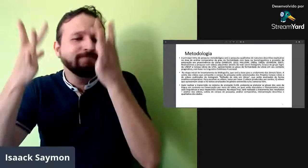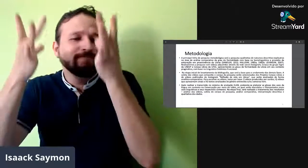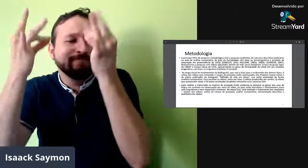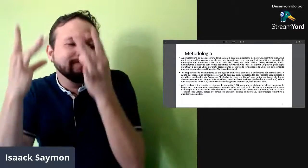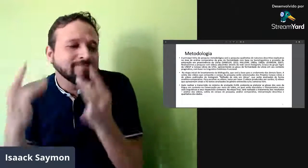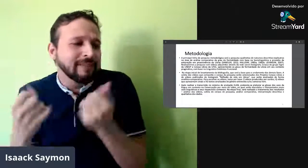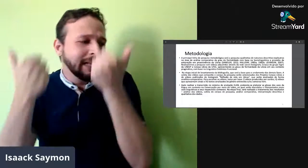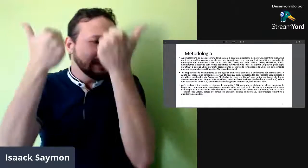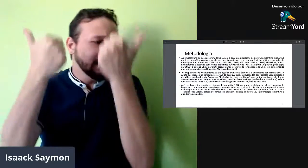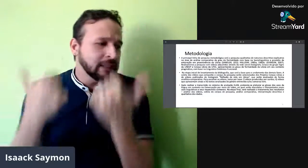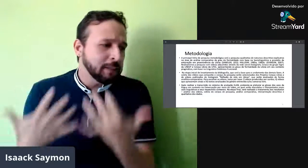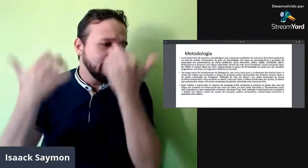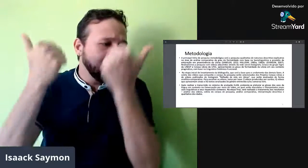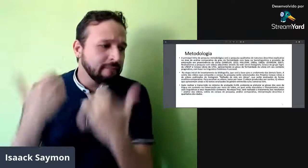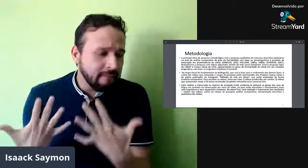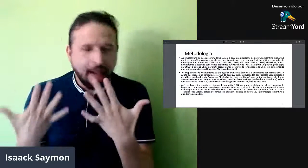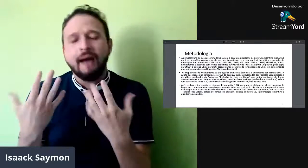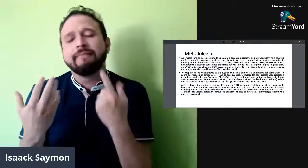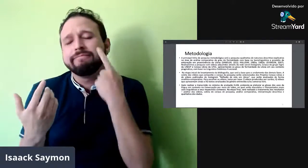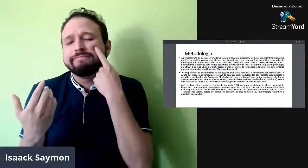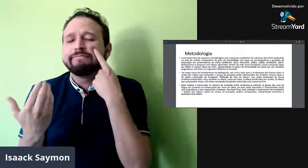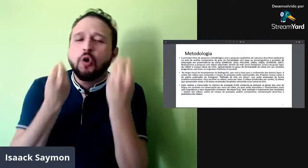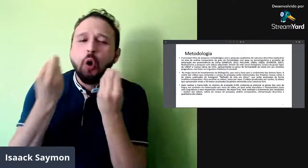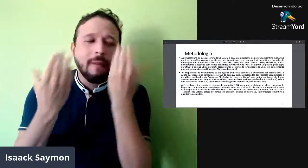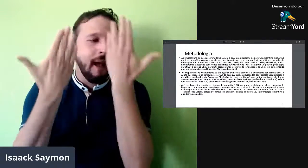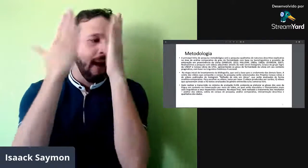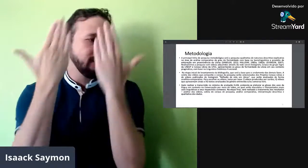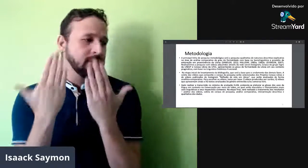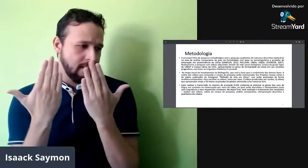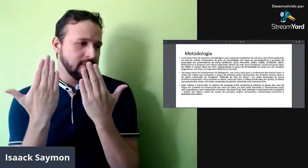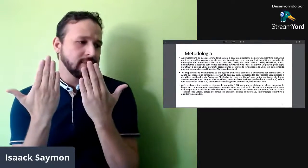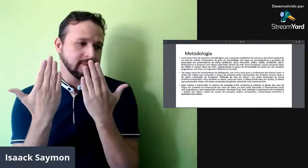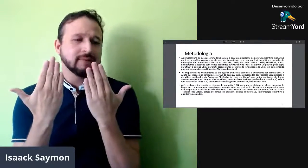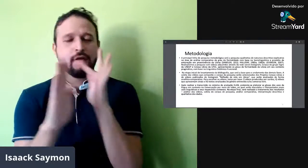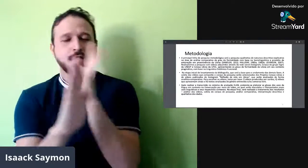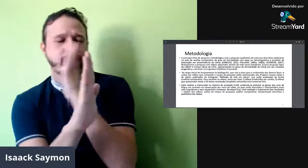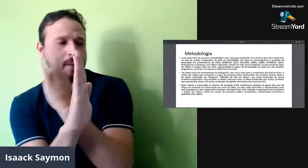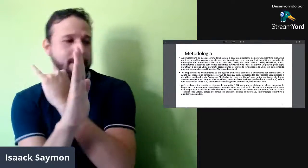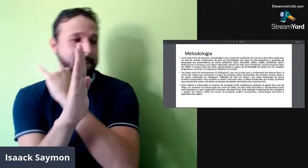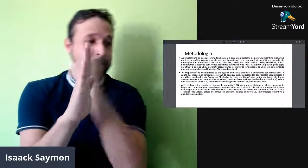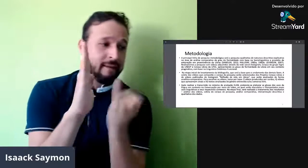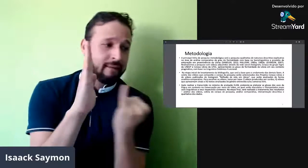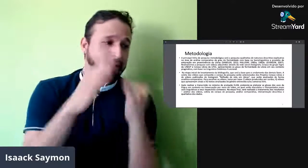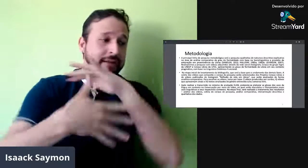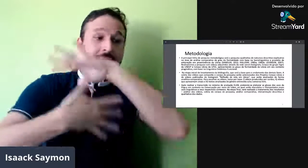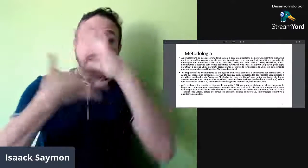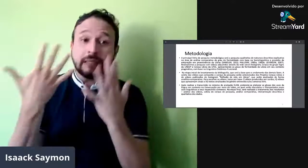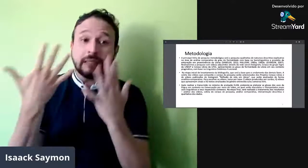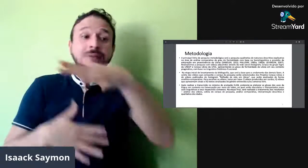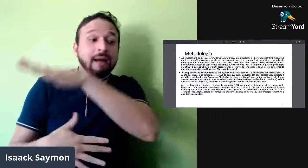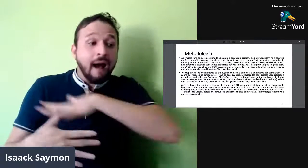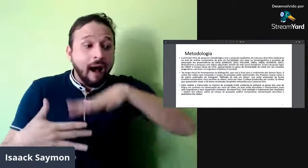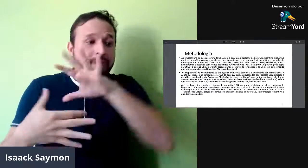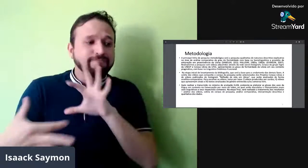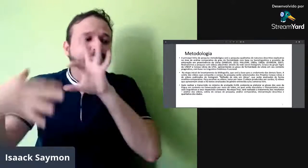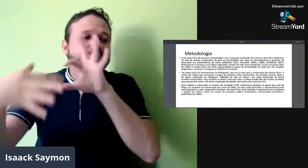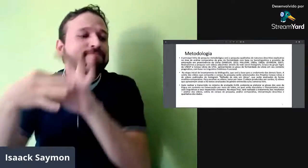é uma pesquisa qualitativa, né, ela tem uma descritiva explicativa, uma análise